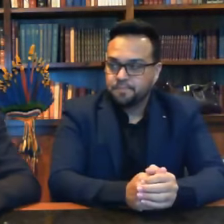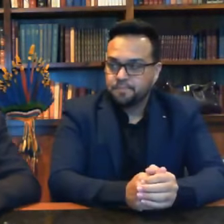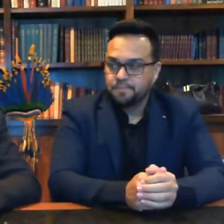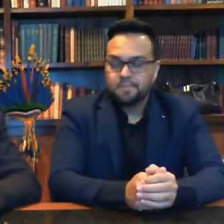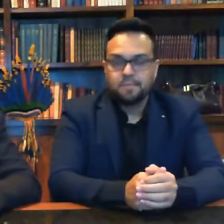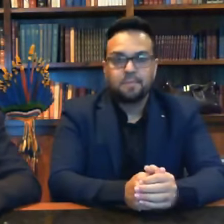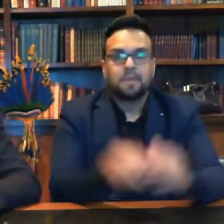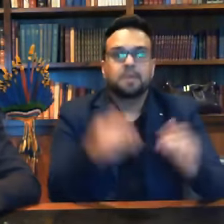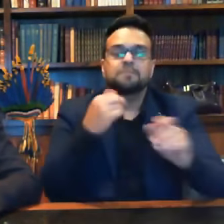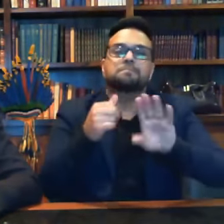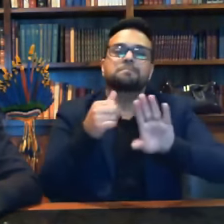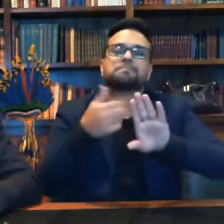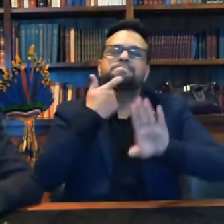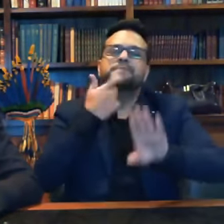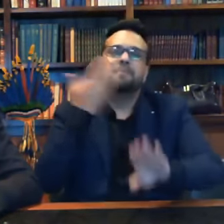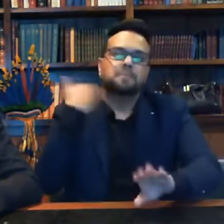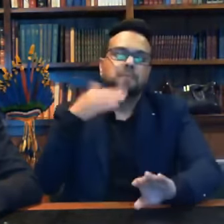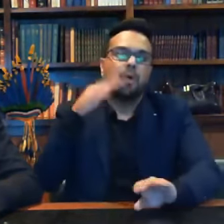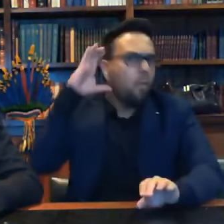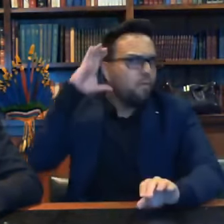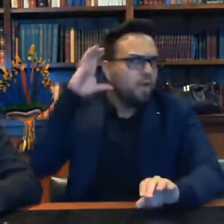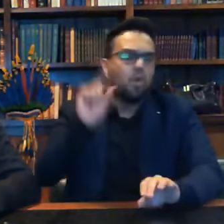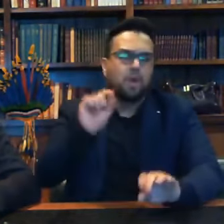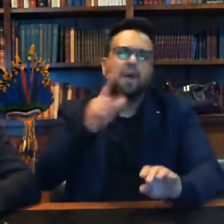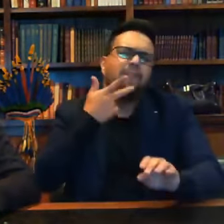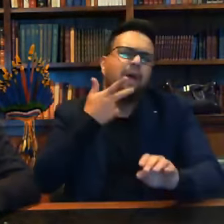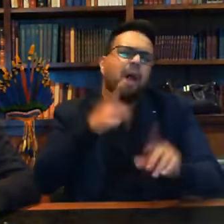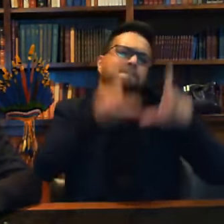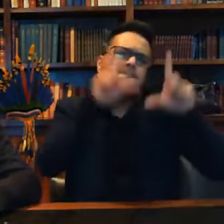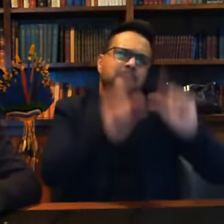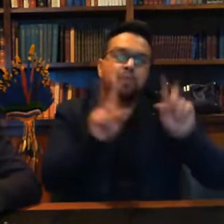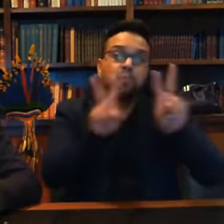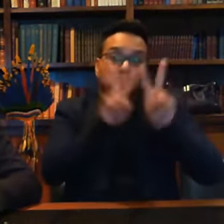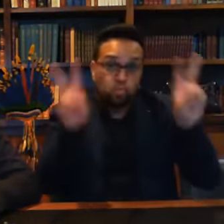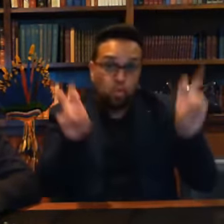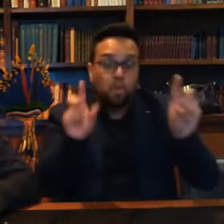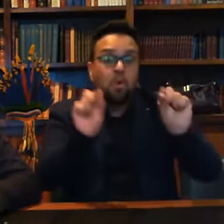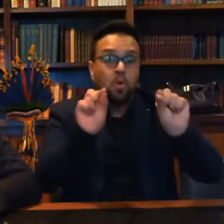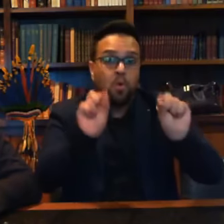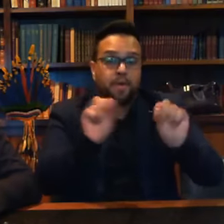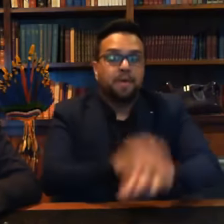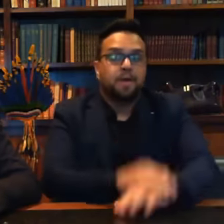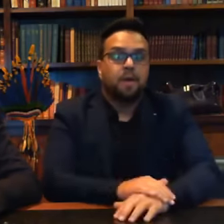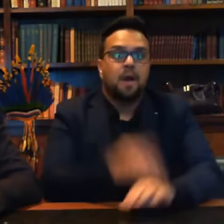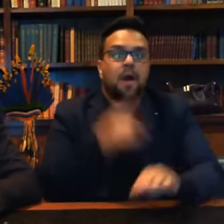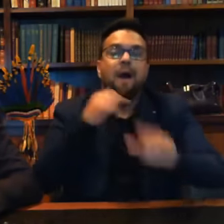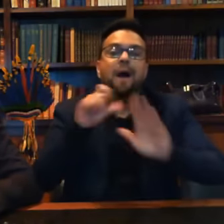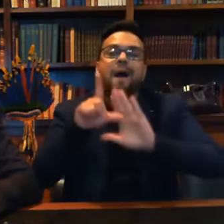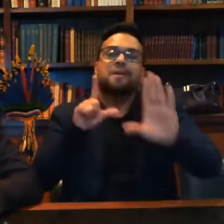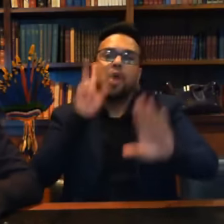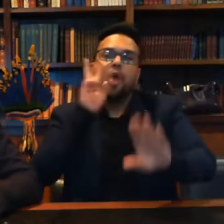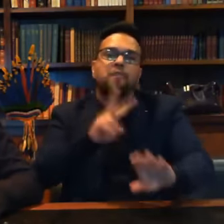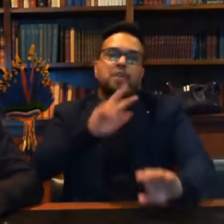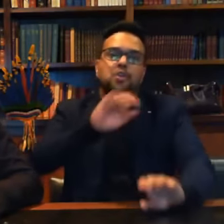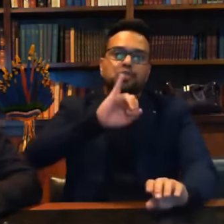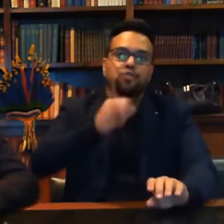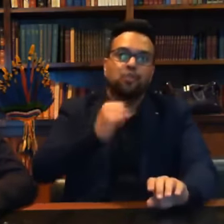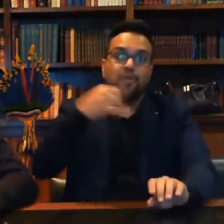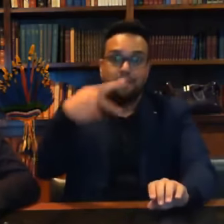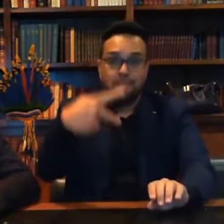Ouvi agora há pouco, eu queria falar menos sobre esse assunto, mas ouvi agora há pouco aqui na Jovem Pan